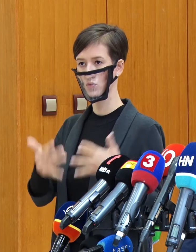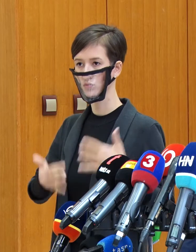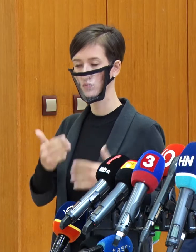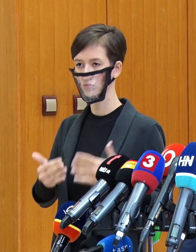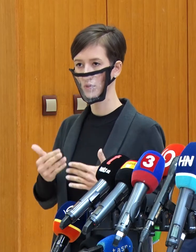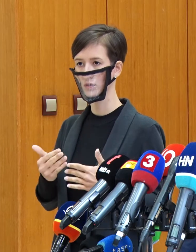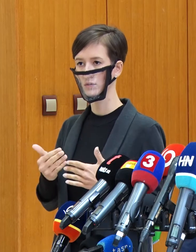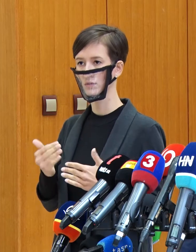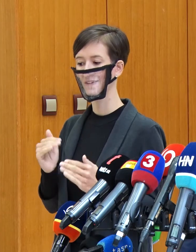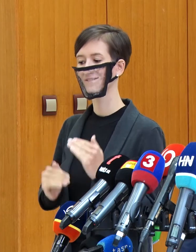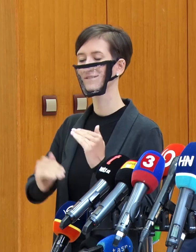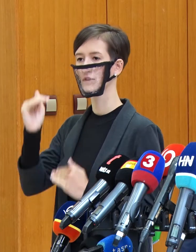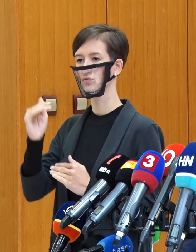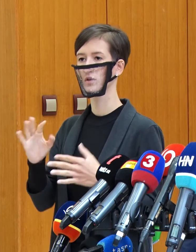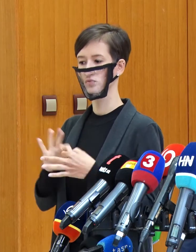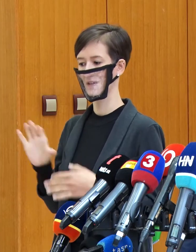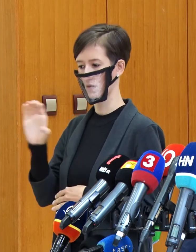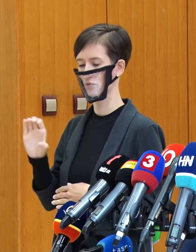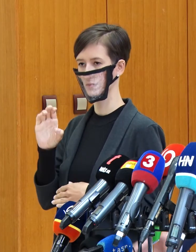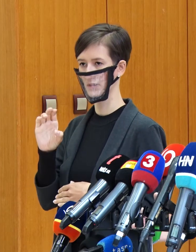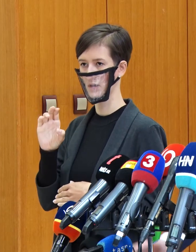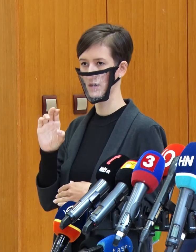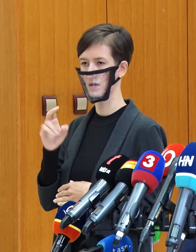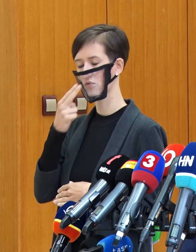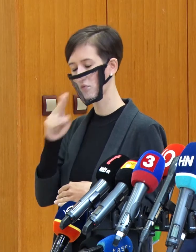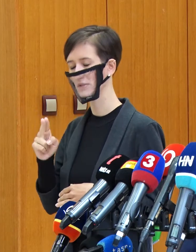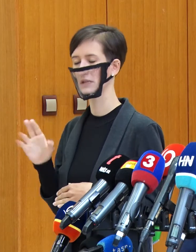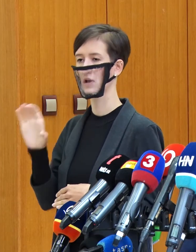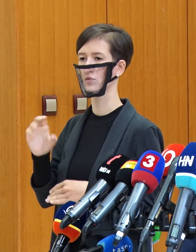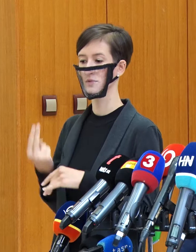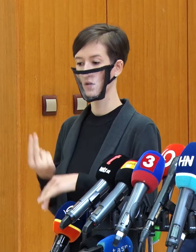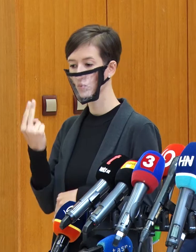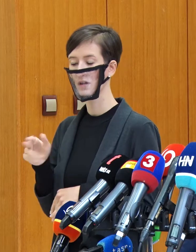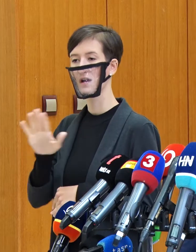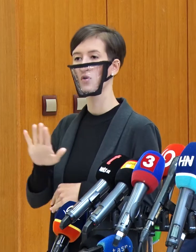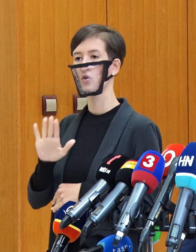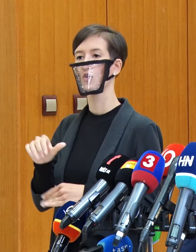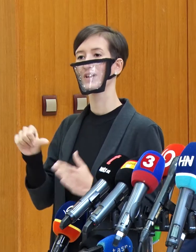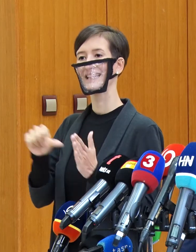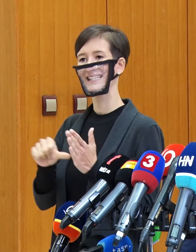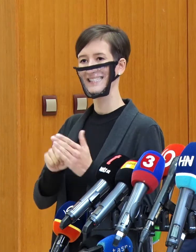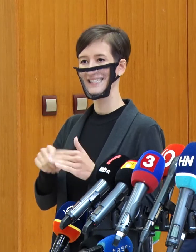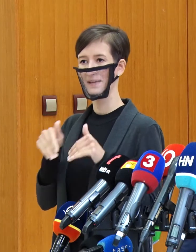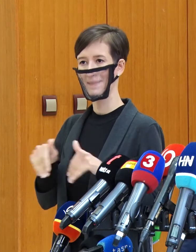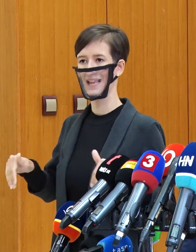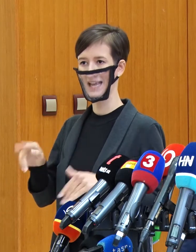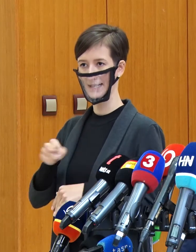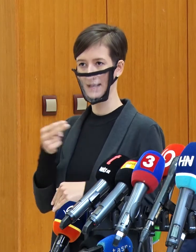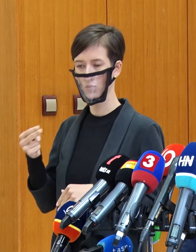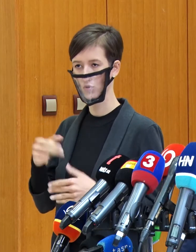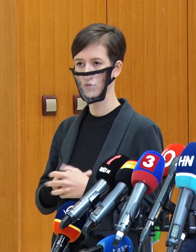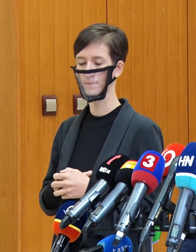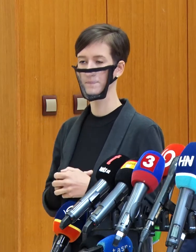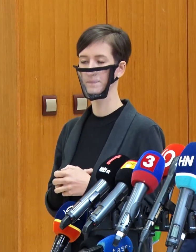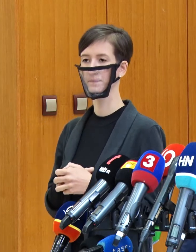Európskej únie, v ktorej pracujeme, teraz je niečo vyše tisíc miliard, ale nový návrh